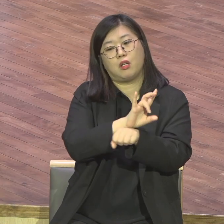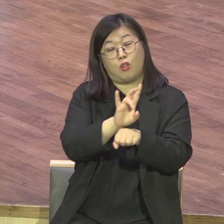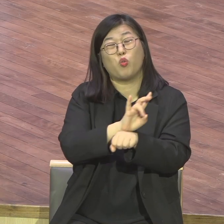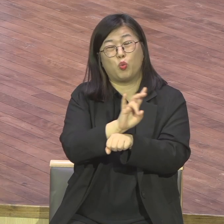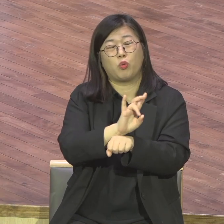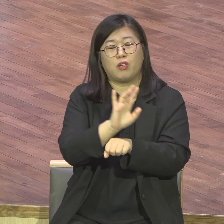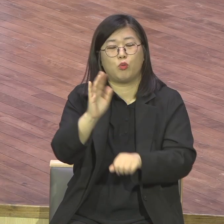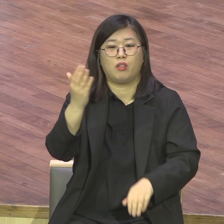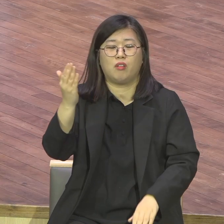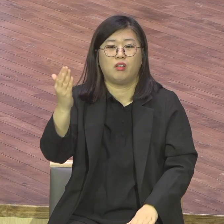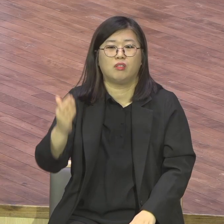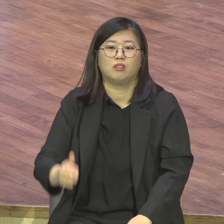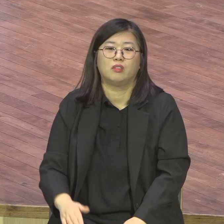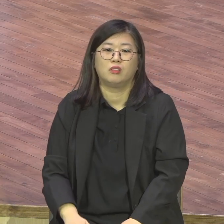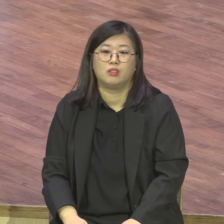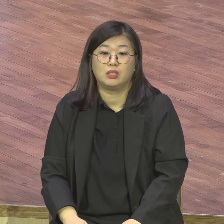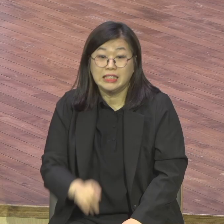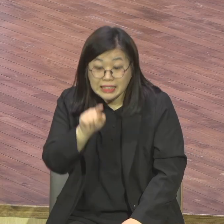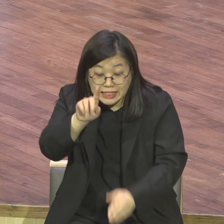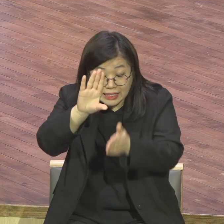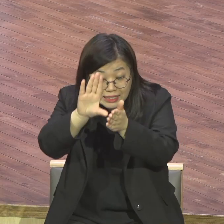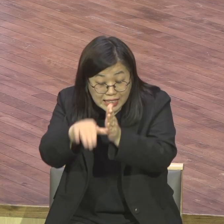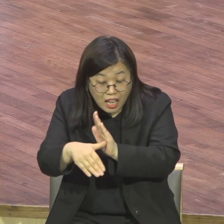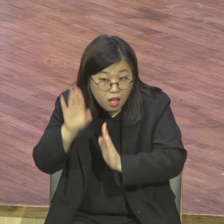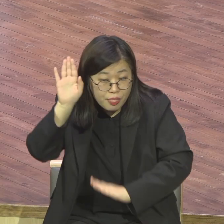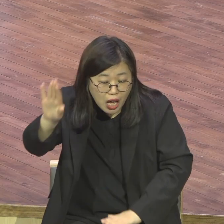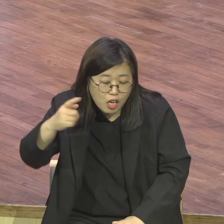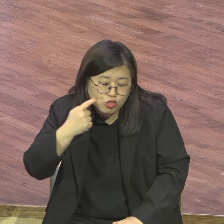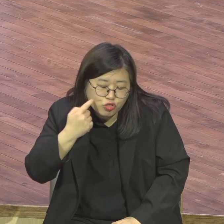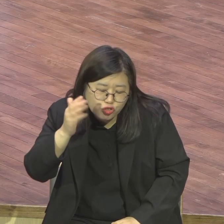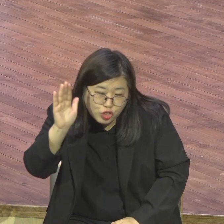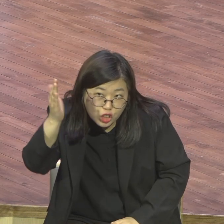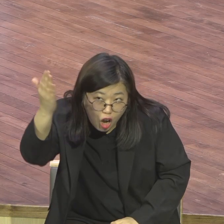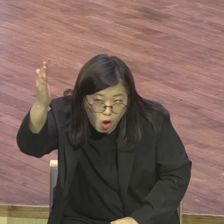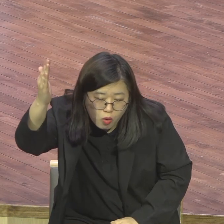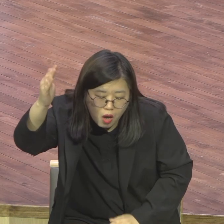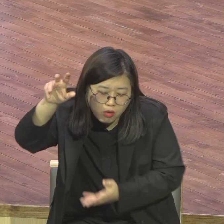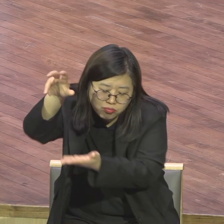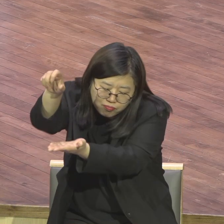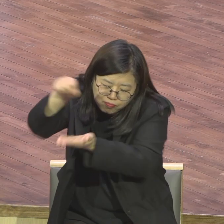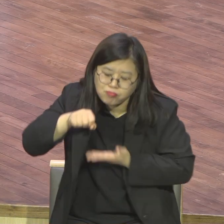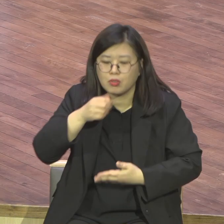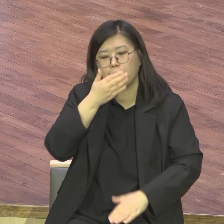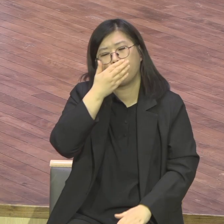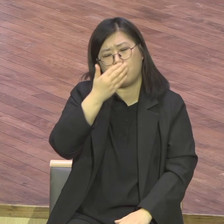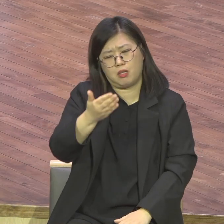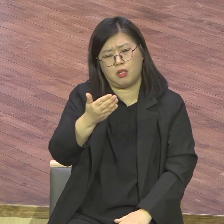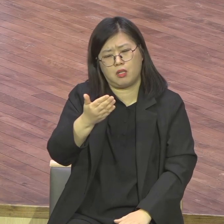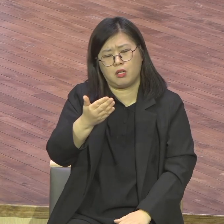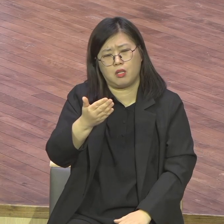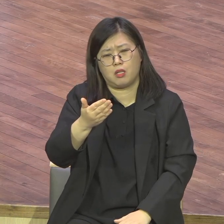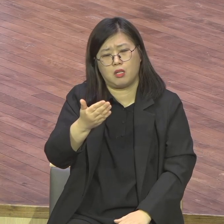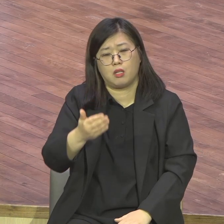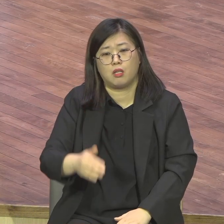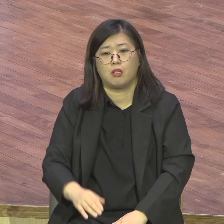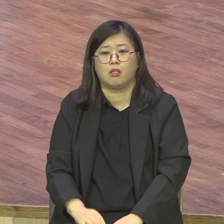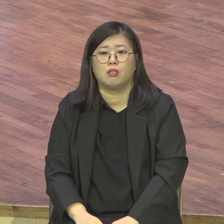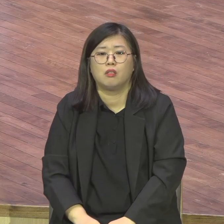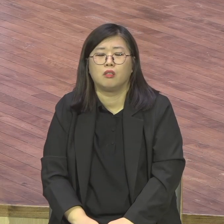이래야 나중 영광이 이중영보다 큰 응답을 받게 돼요. 그래서 교회는요 다